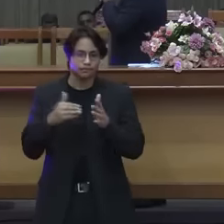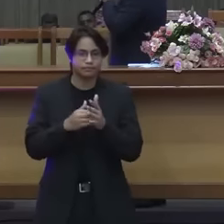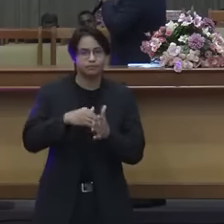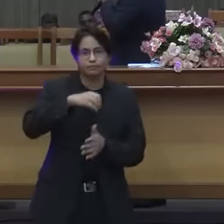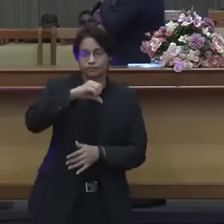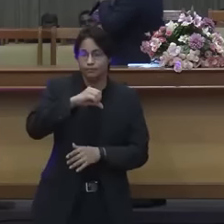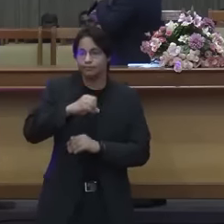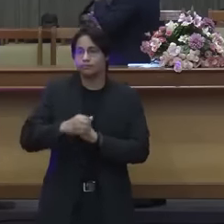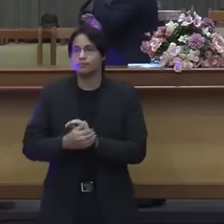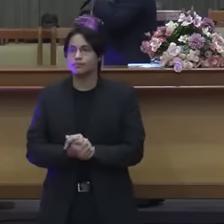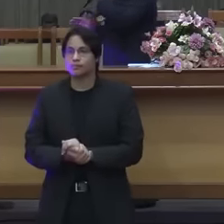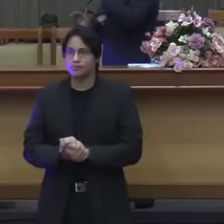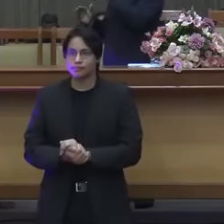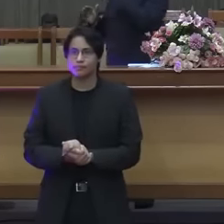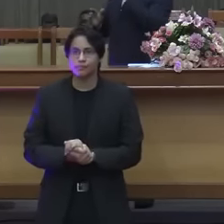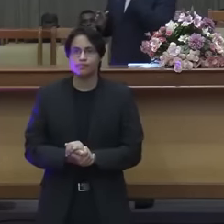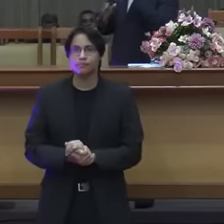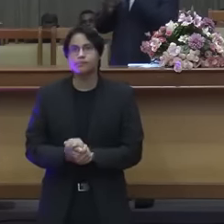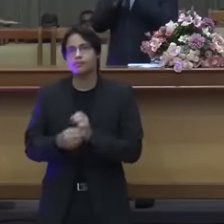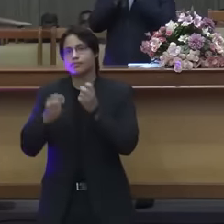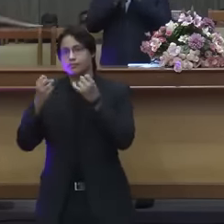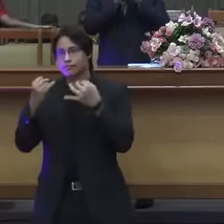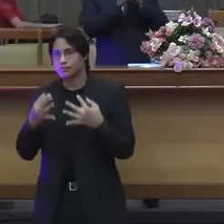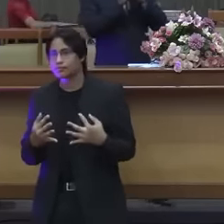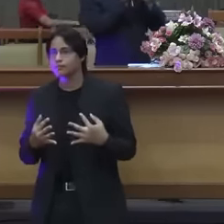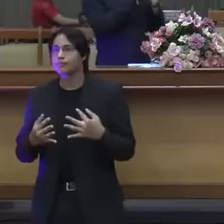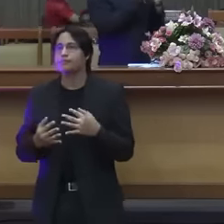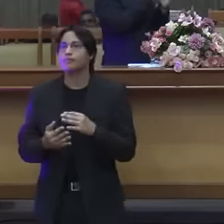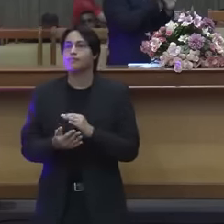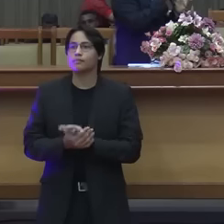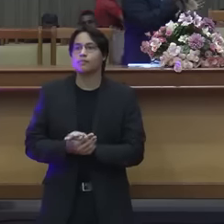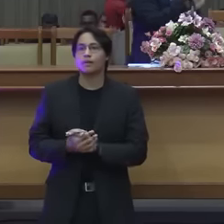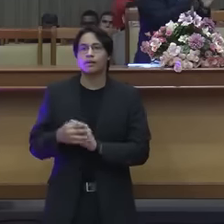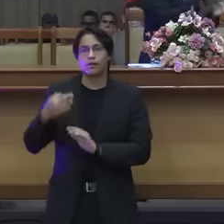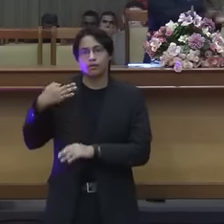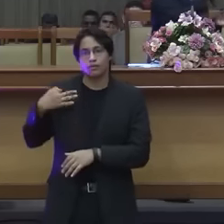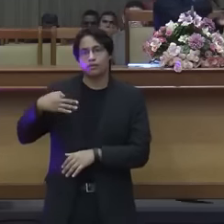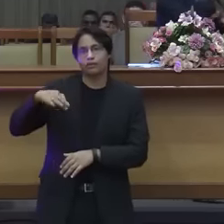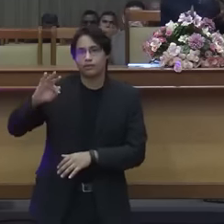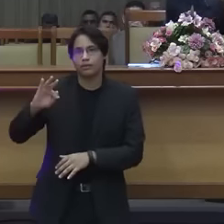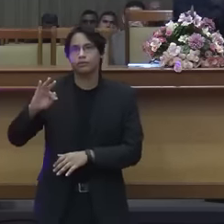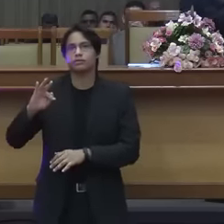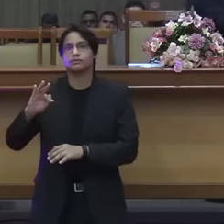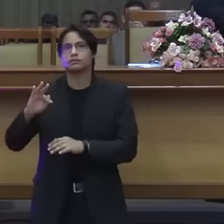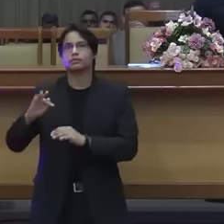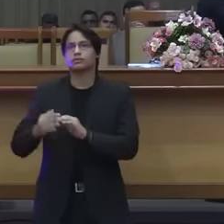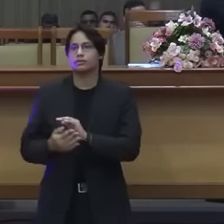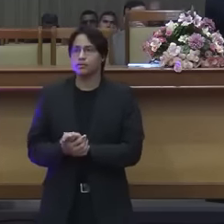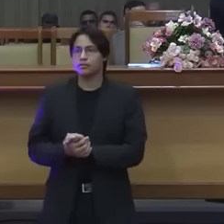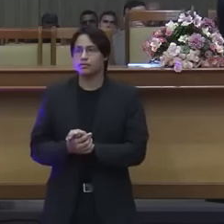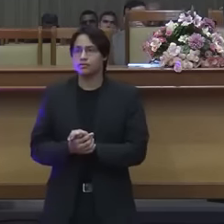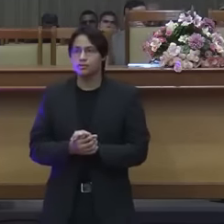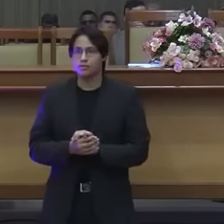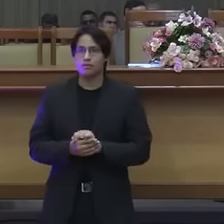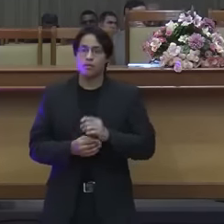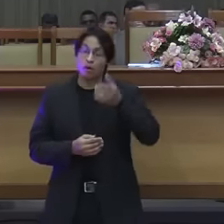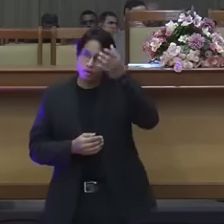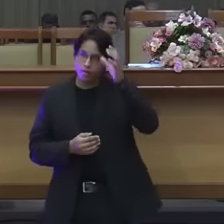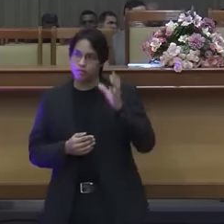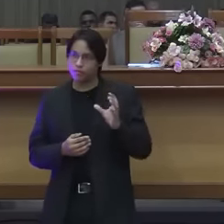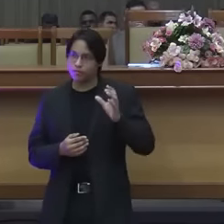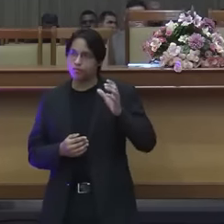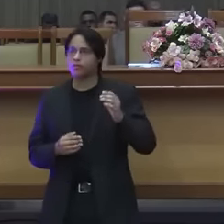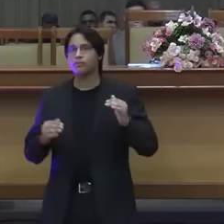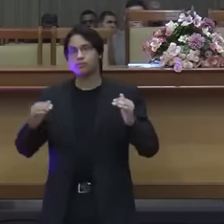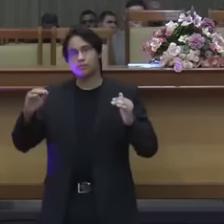os fariseus estavam colocando as tradições acima da palavra de Deus